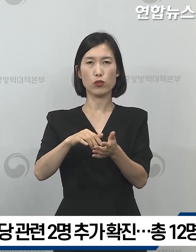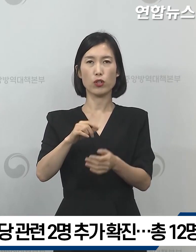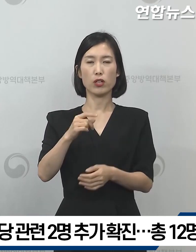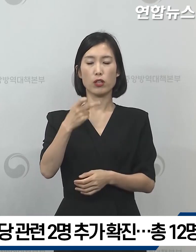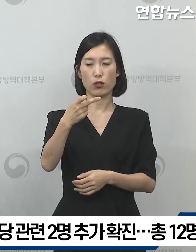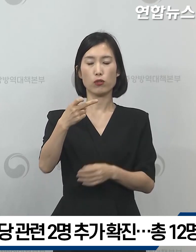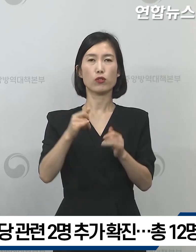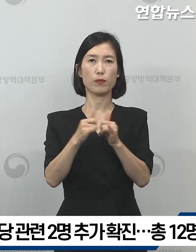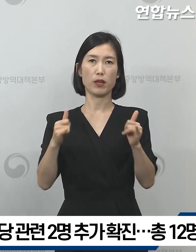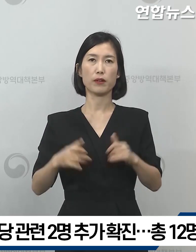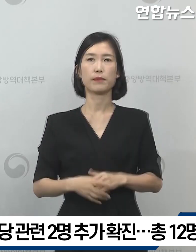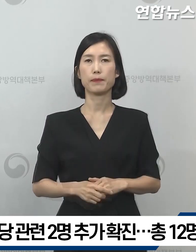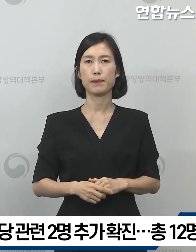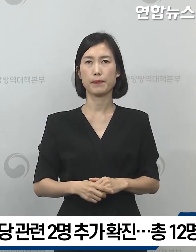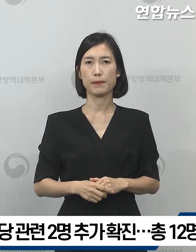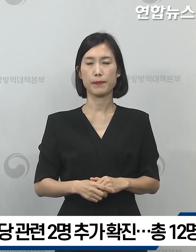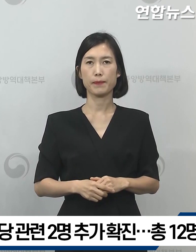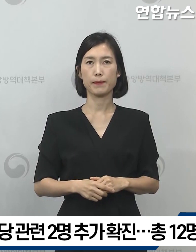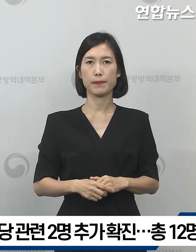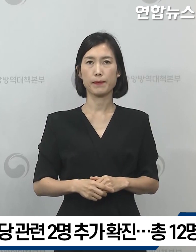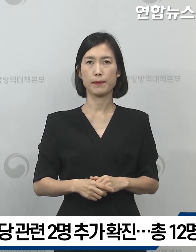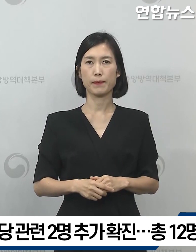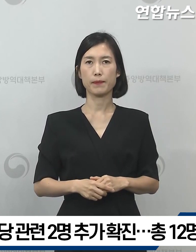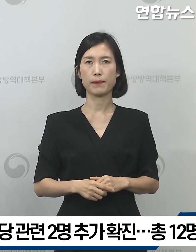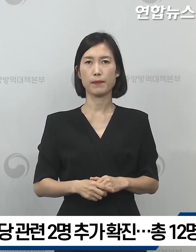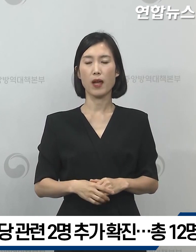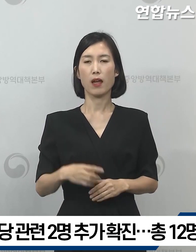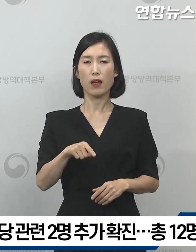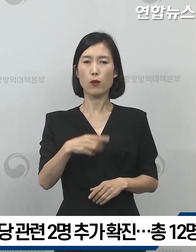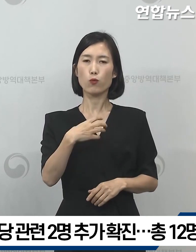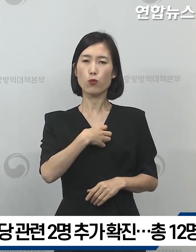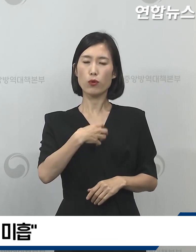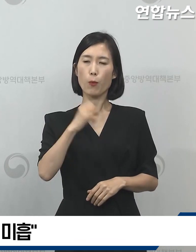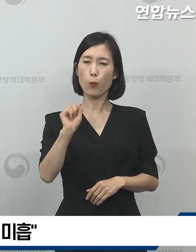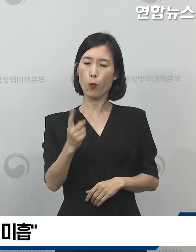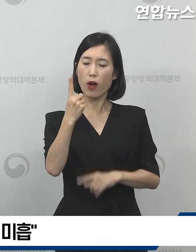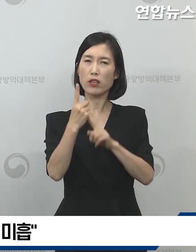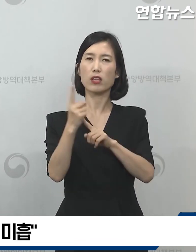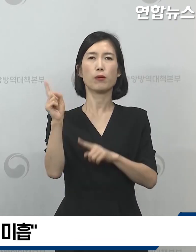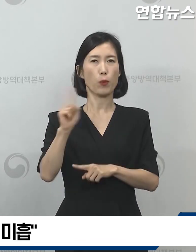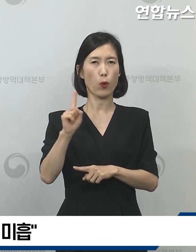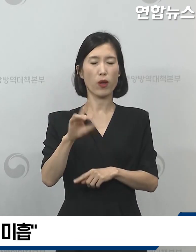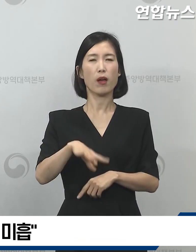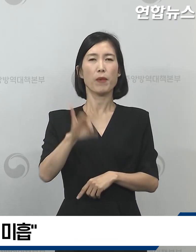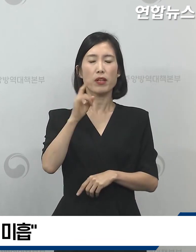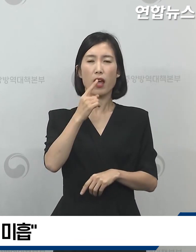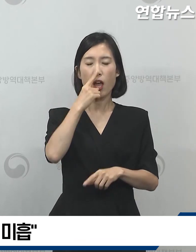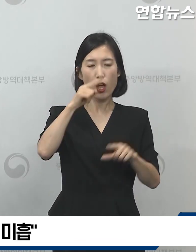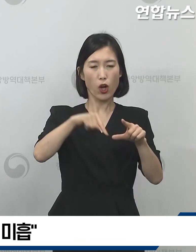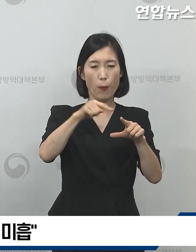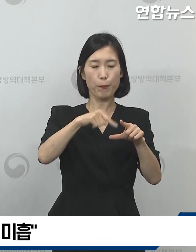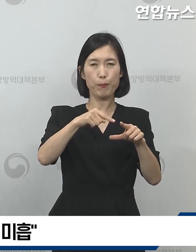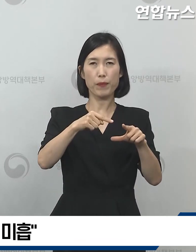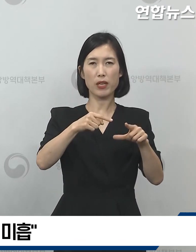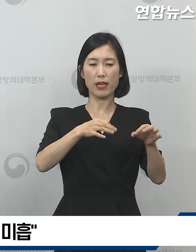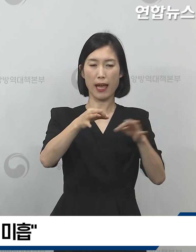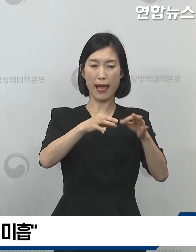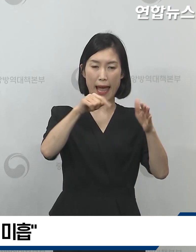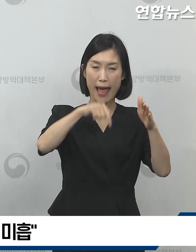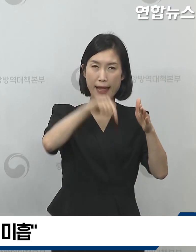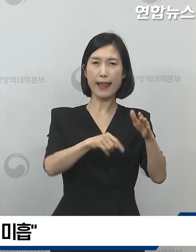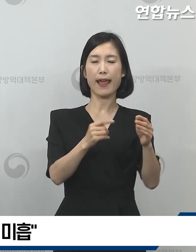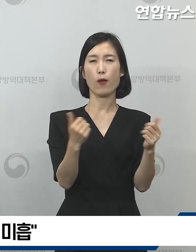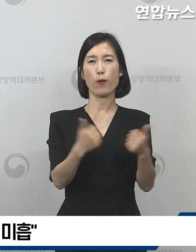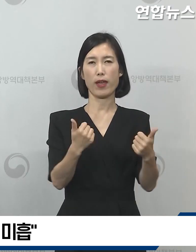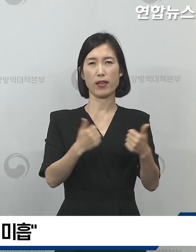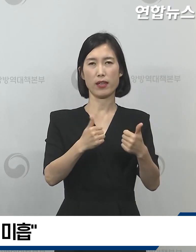12명입니다. 위험 요인을 보게 되면 우선 커피 전문점 내에서 회의를 하면서